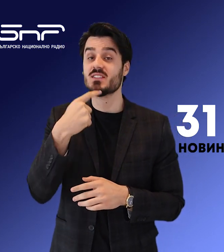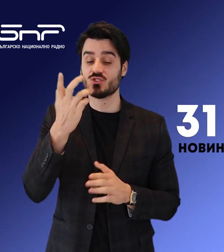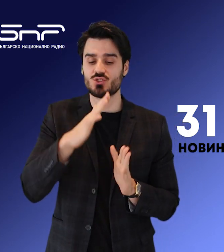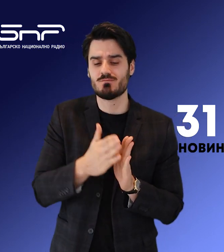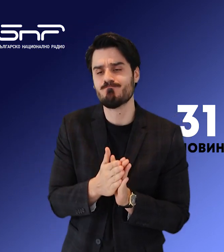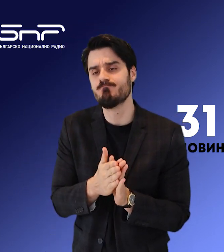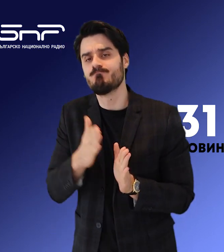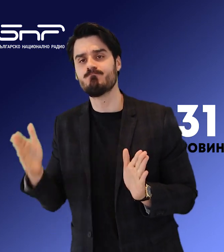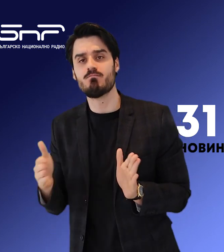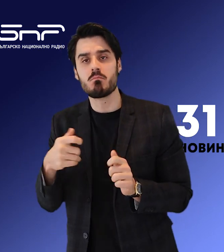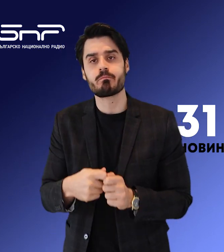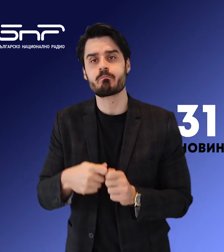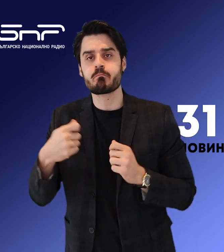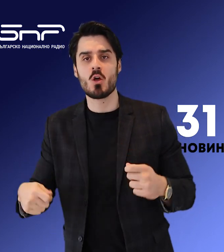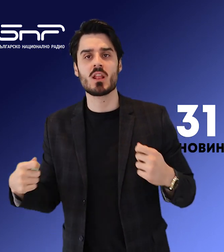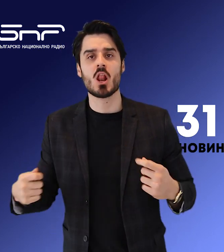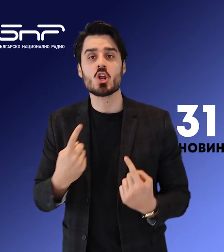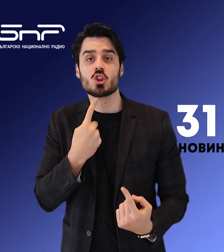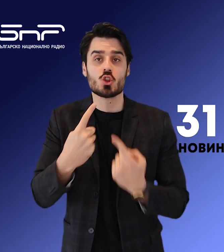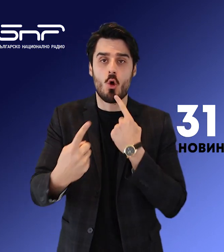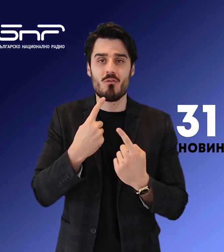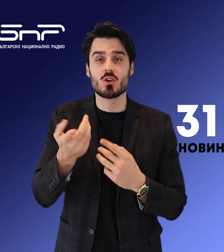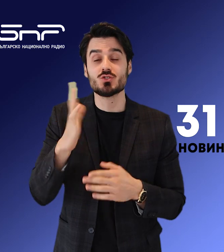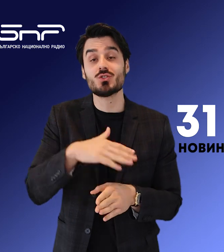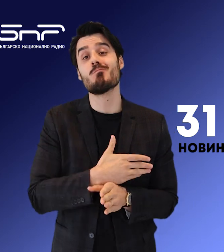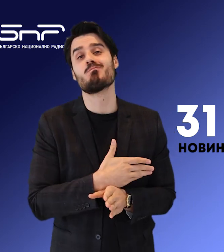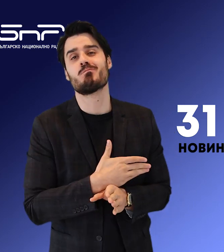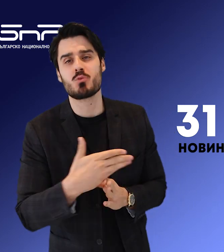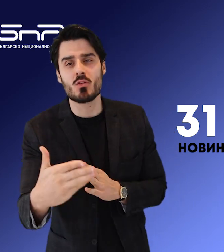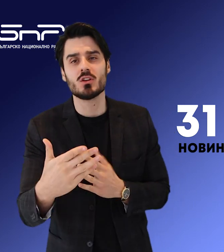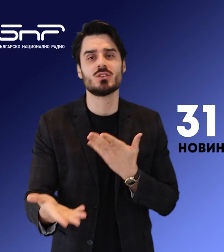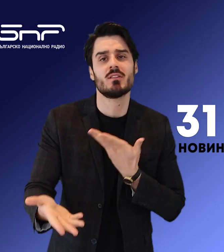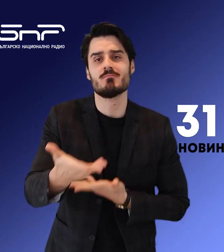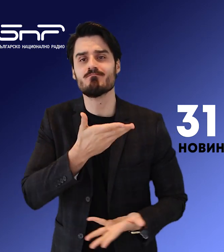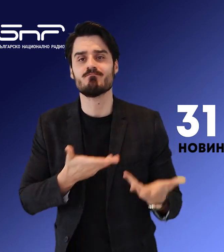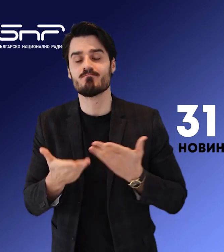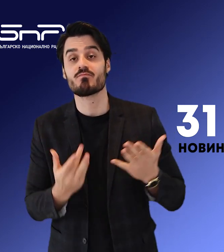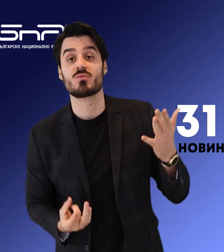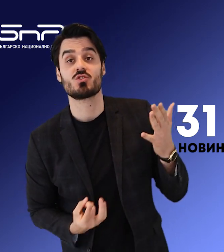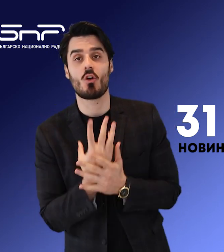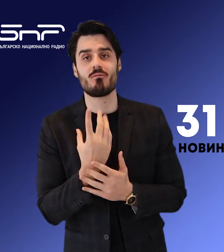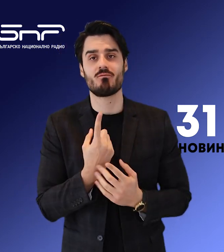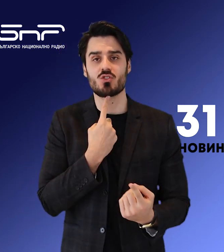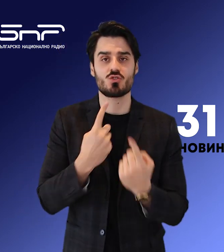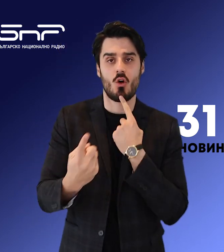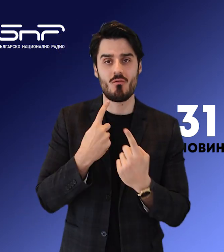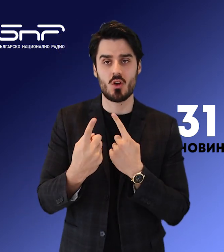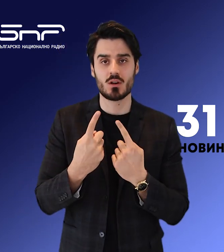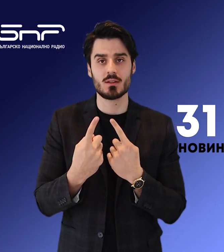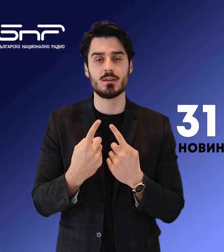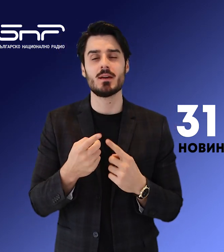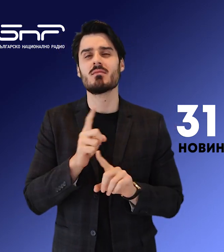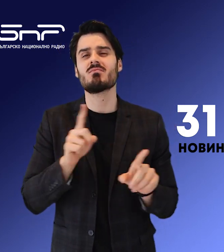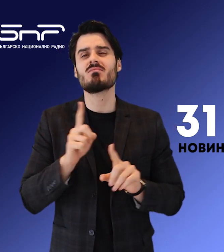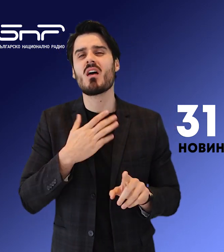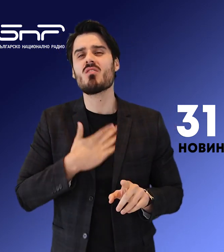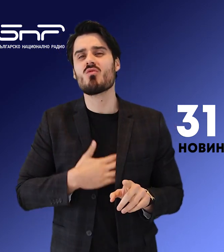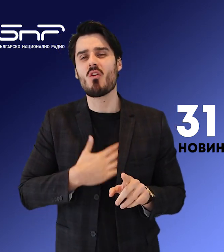срока на действие на настоящия договор между тях и продължение на преговорите за нов. Недоволни зърнопроизводители